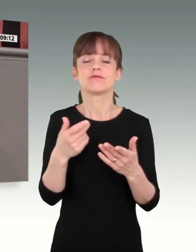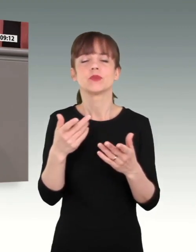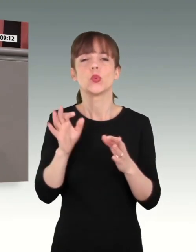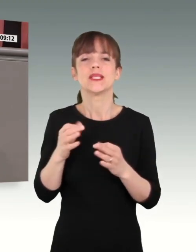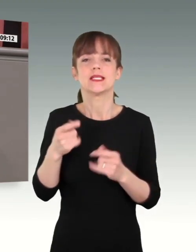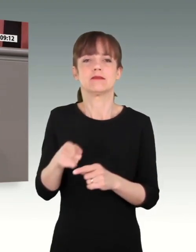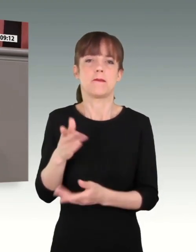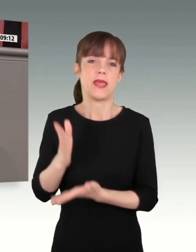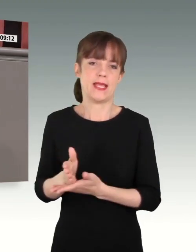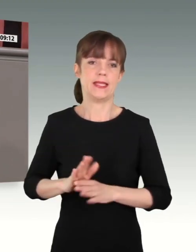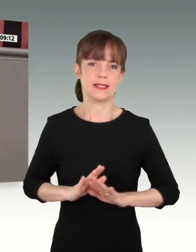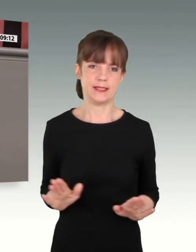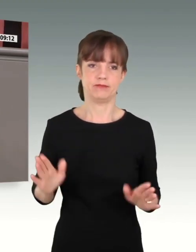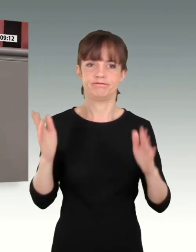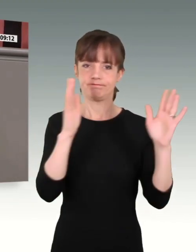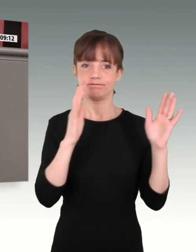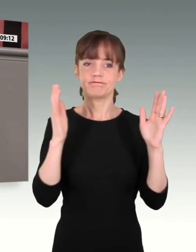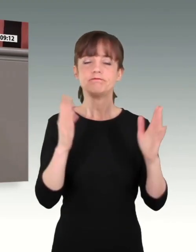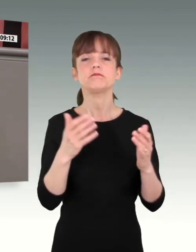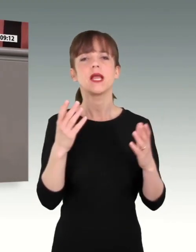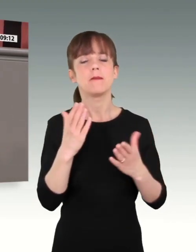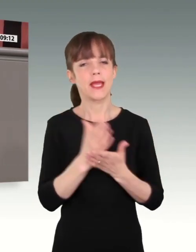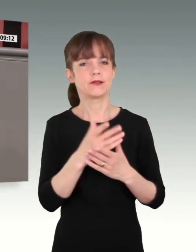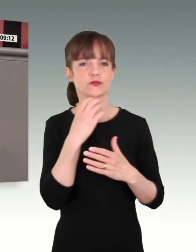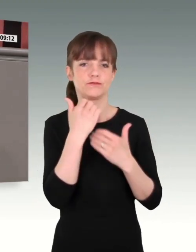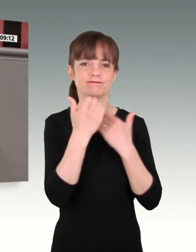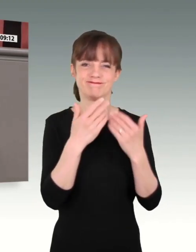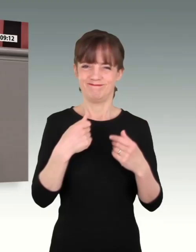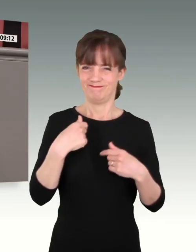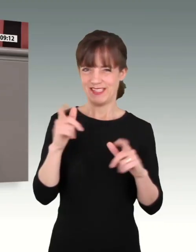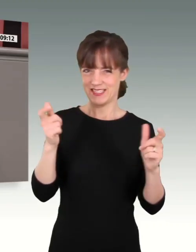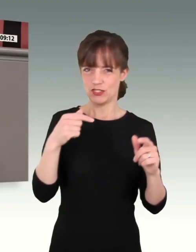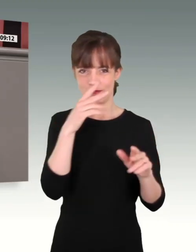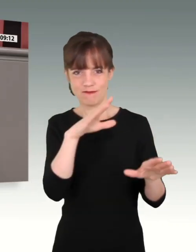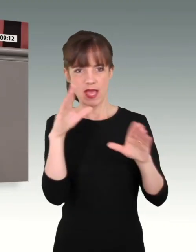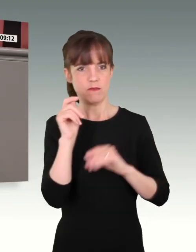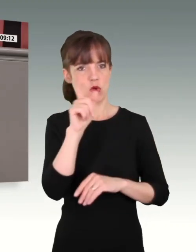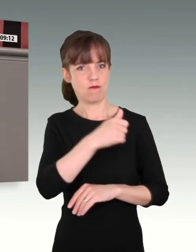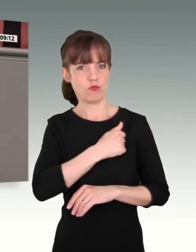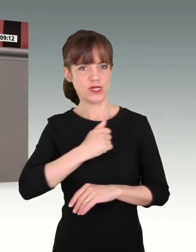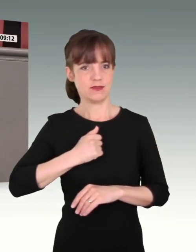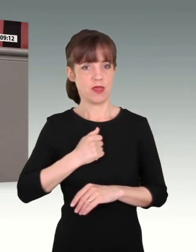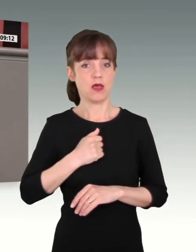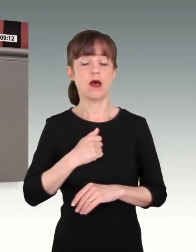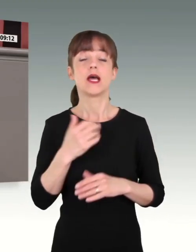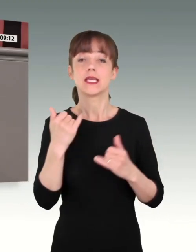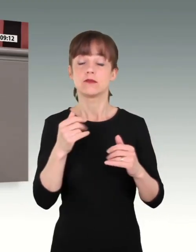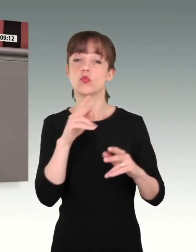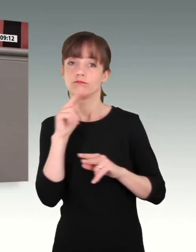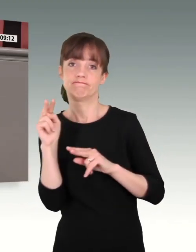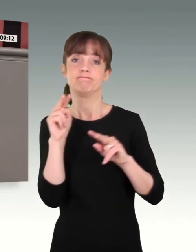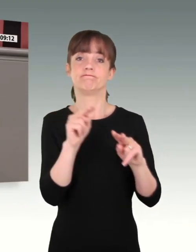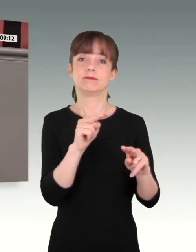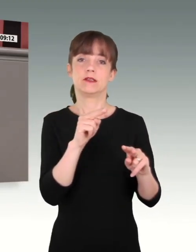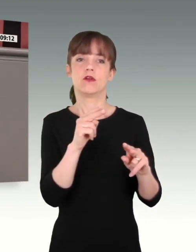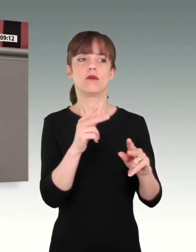Interesse aus der Gesellschaft und auch hier aus dem Deutschen Bundestag. Der Bundestag hat Verantwortung für die Bundeswehr. deswegen freue